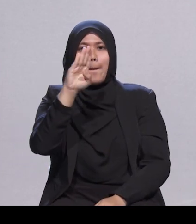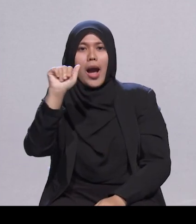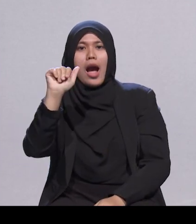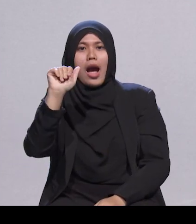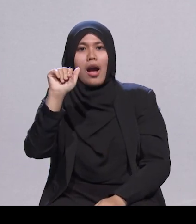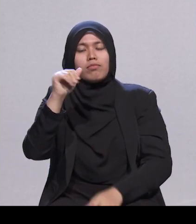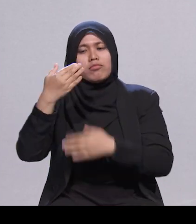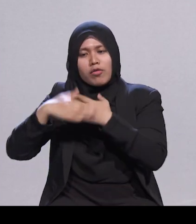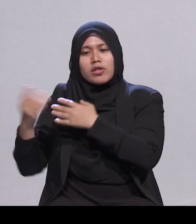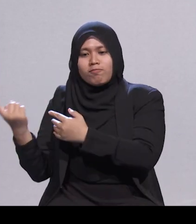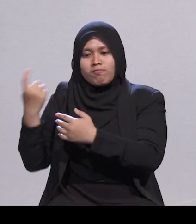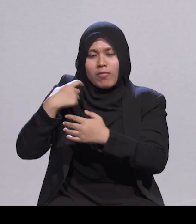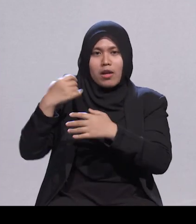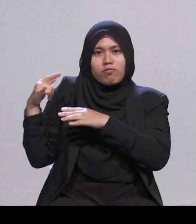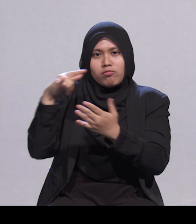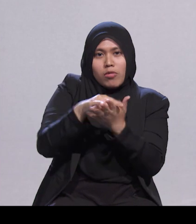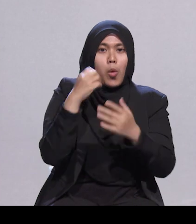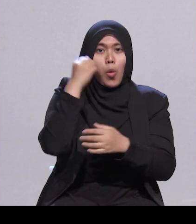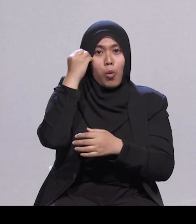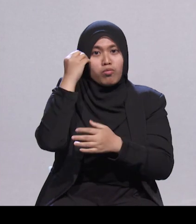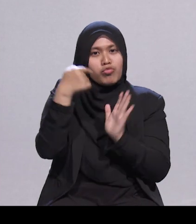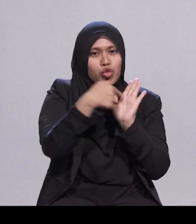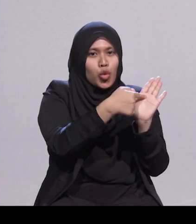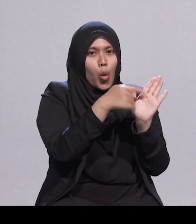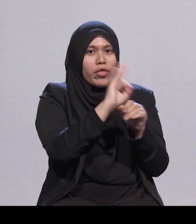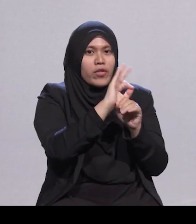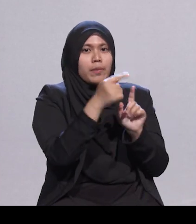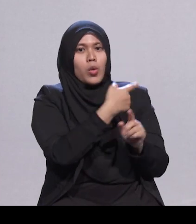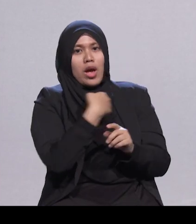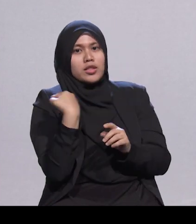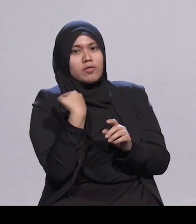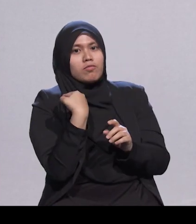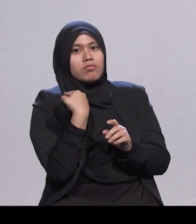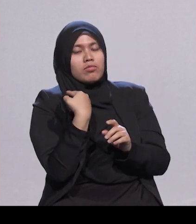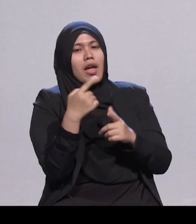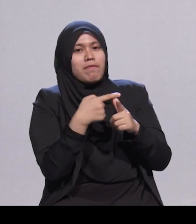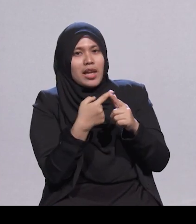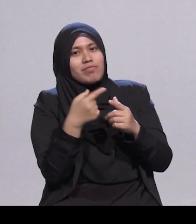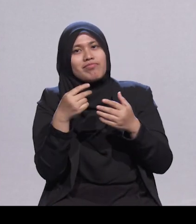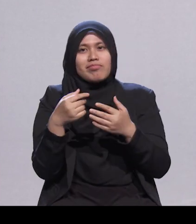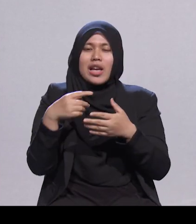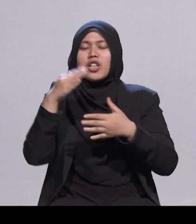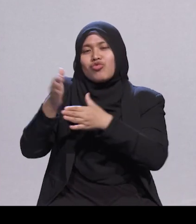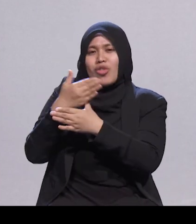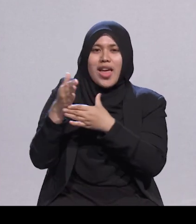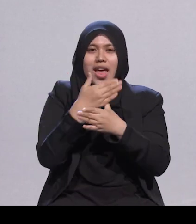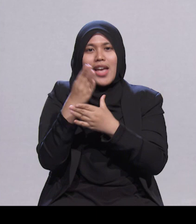beliau menunjukkan film itu kepada kami dan menceritakan pengalaman mereka di Tanah Suci.